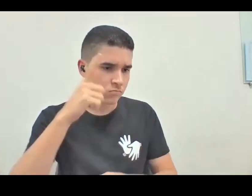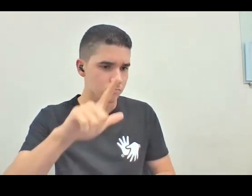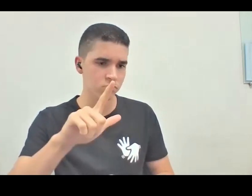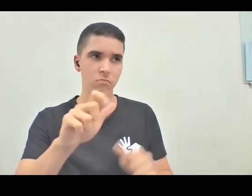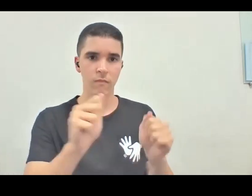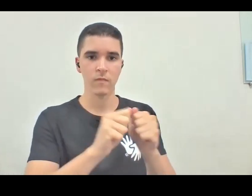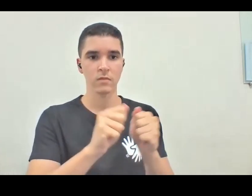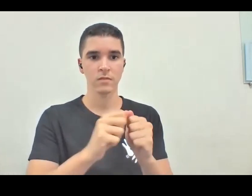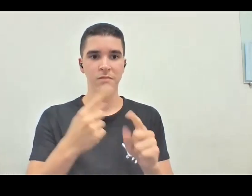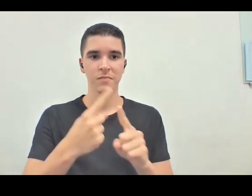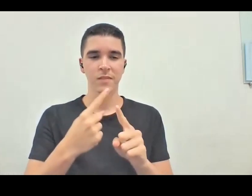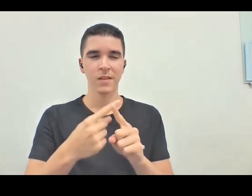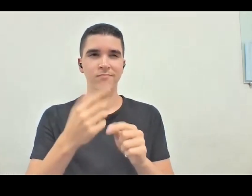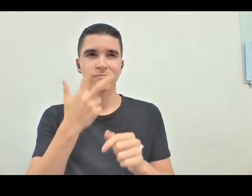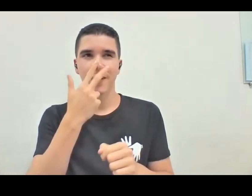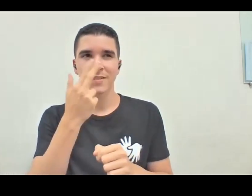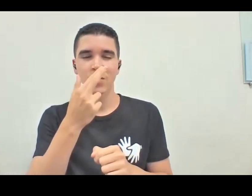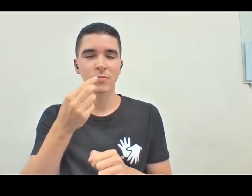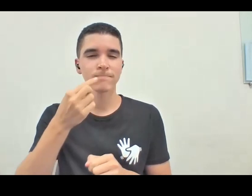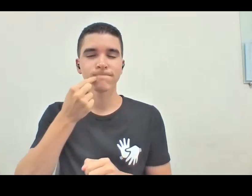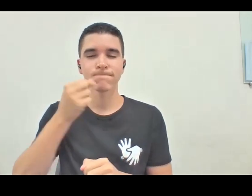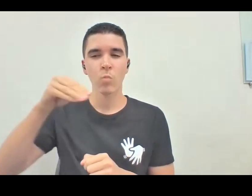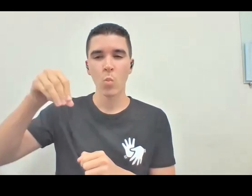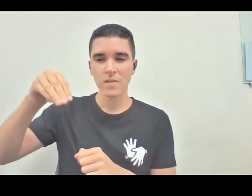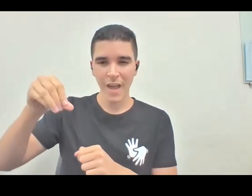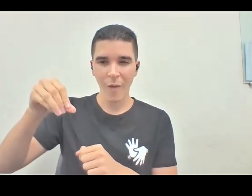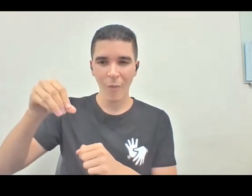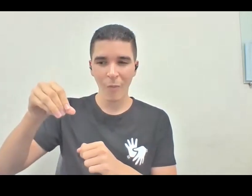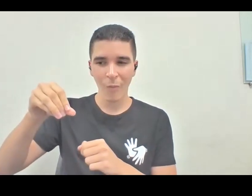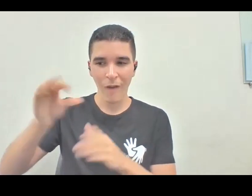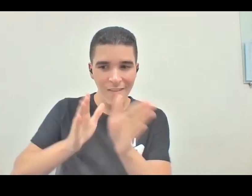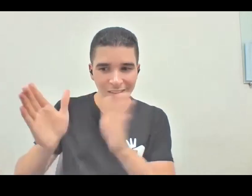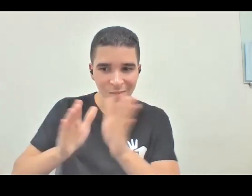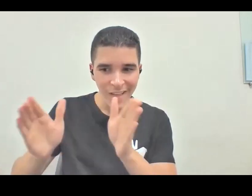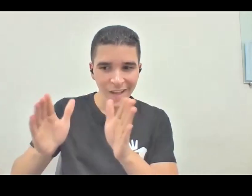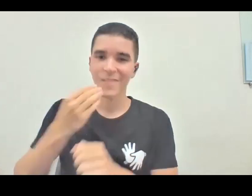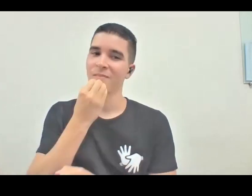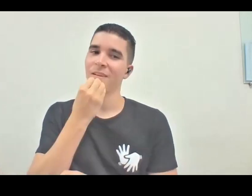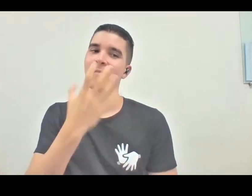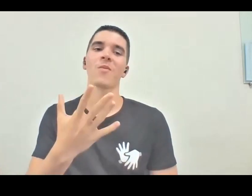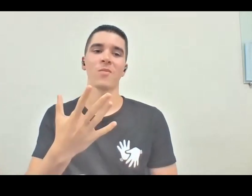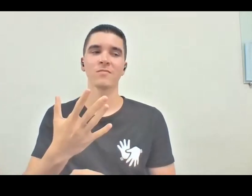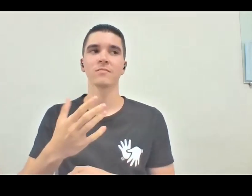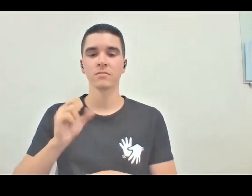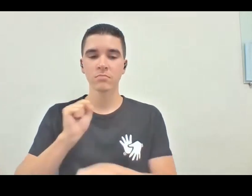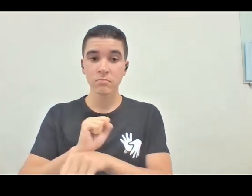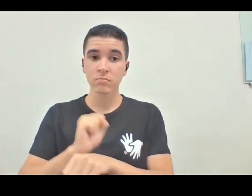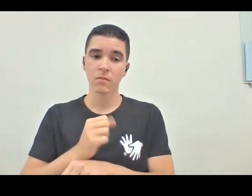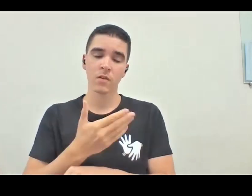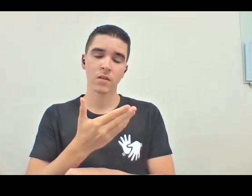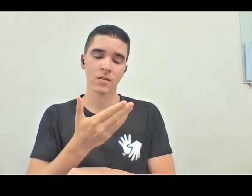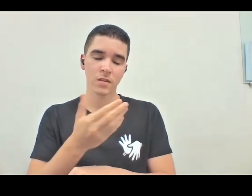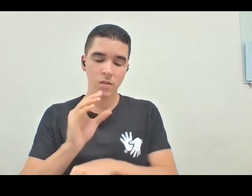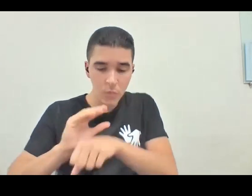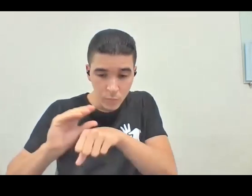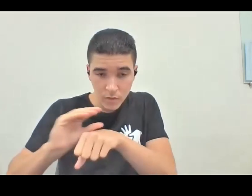coloca o tempero da acessibilidade junto, aí que as pessoas perdem no chão, então espero, né, que este curso e